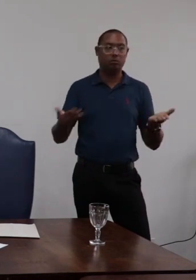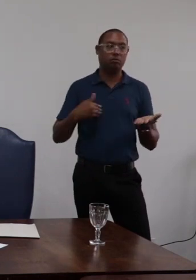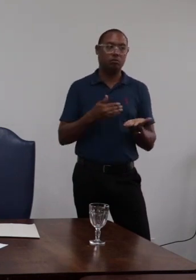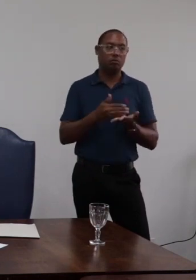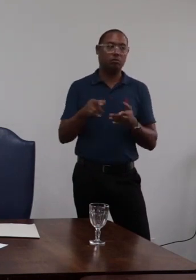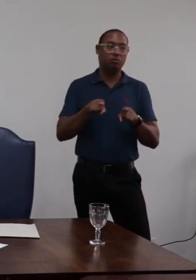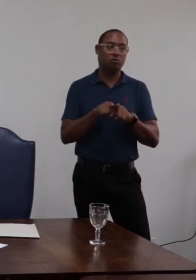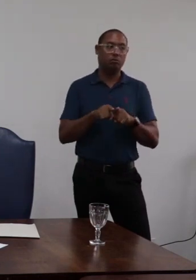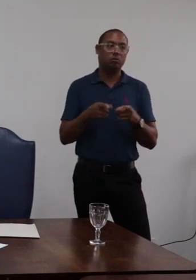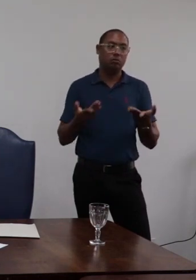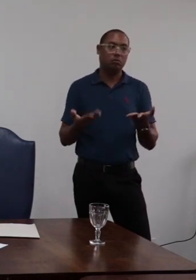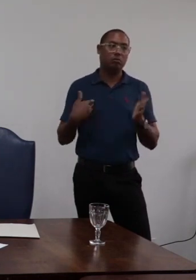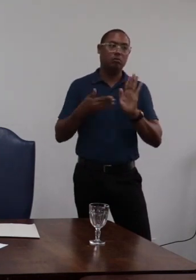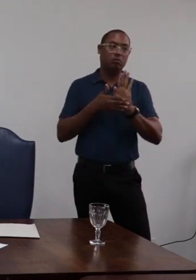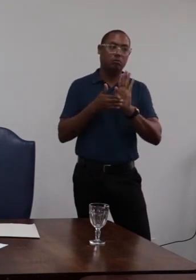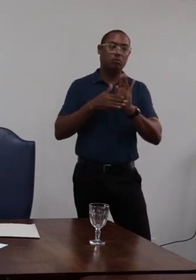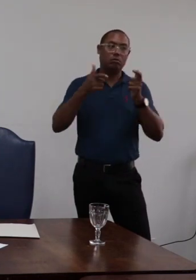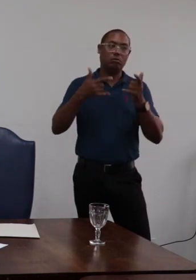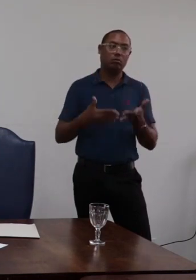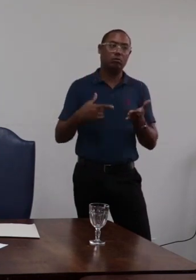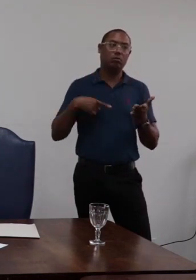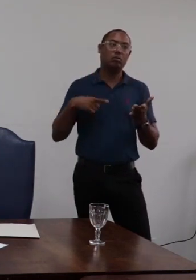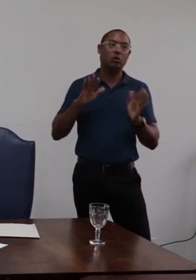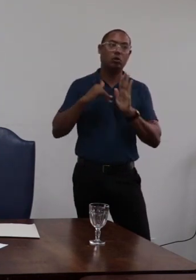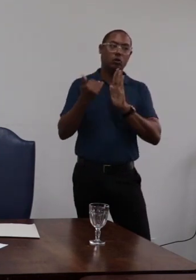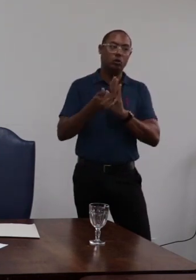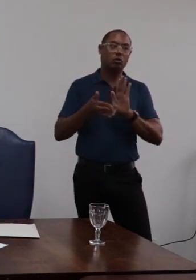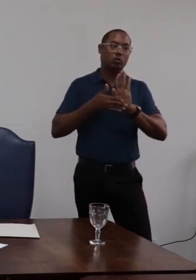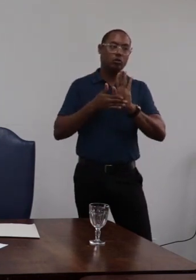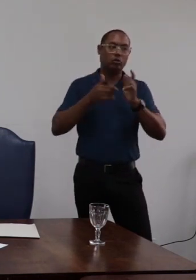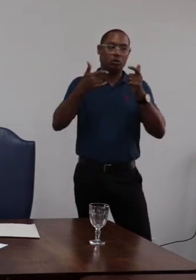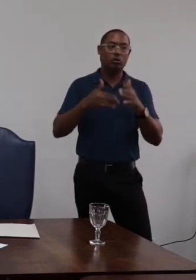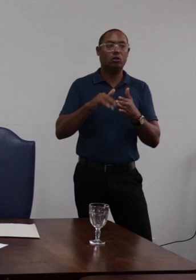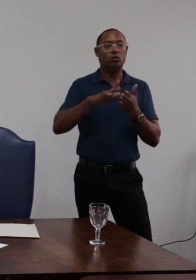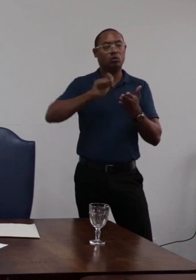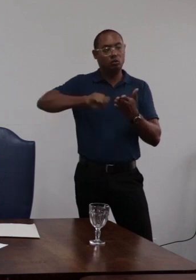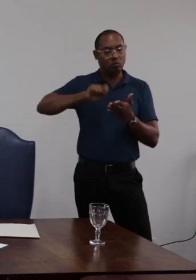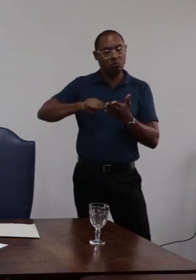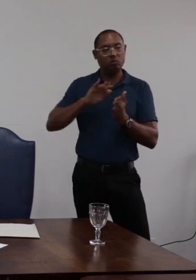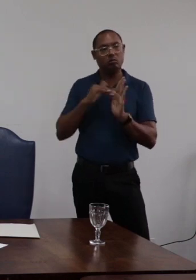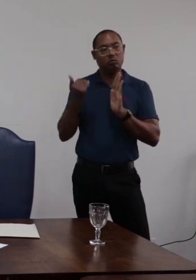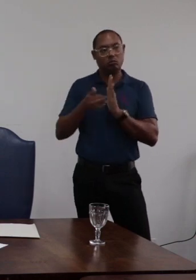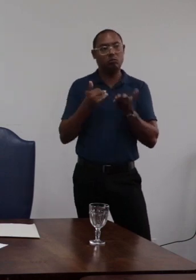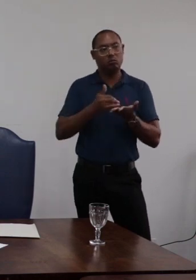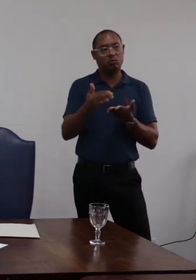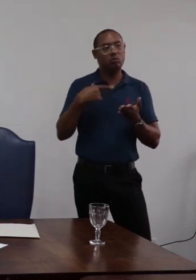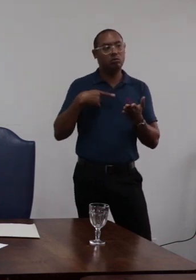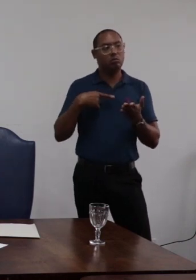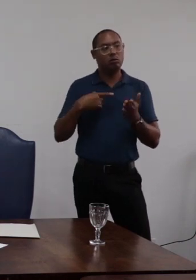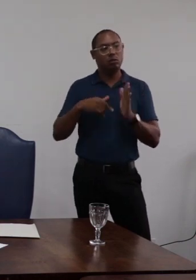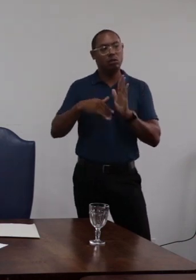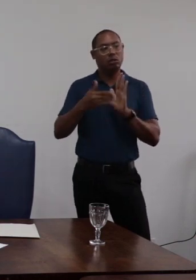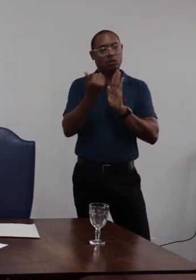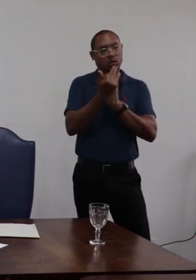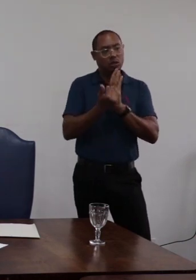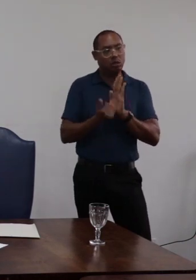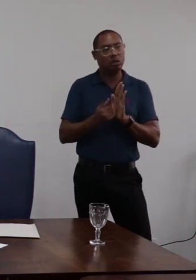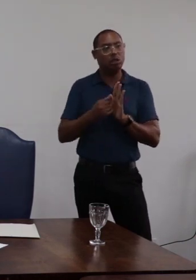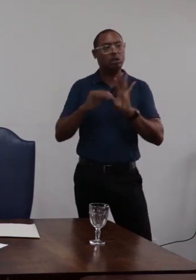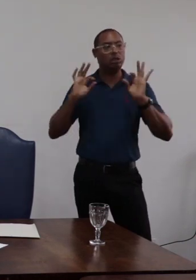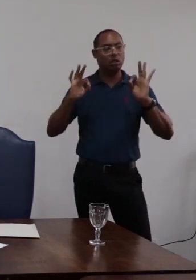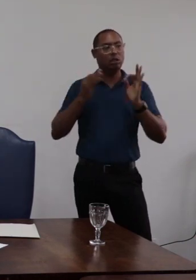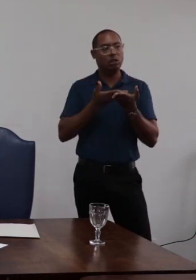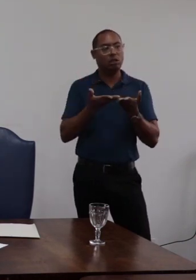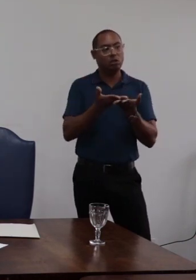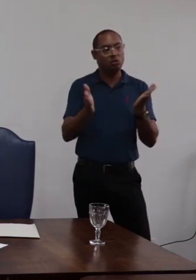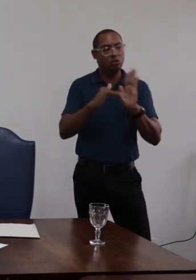ante o exposto e considerando tudo o que consta nos autos do processo administrativo disciplinar em apreço especialmente o